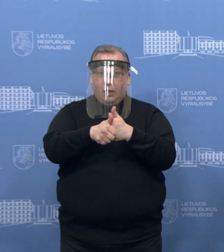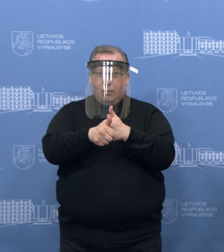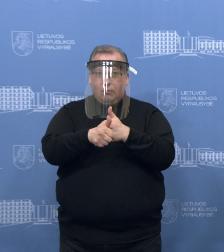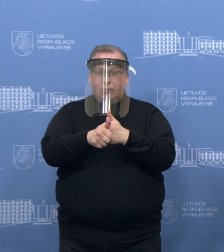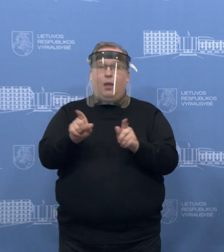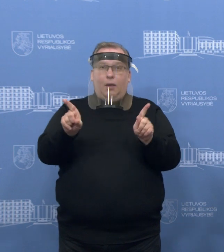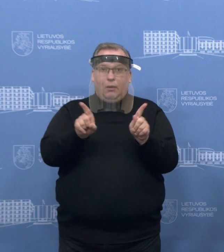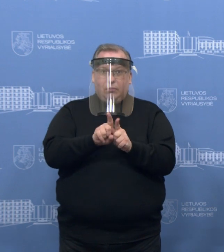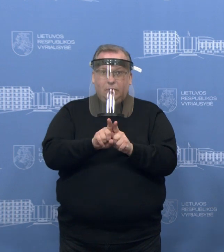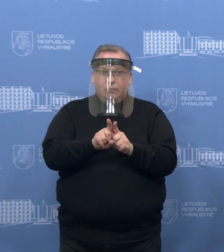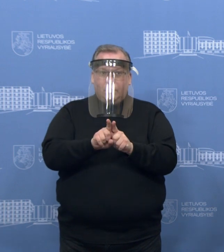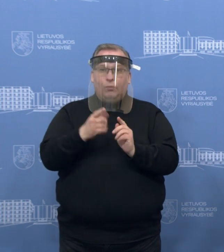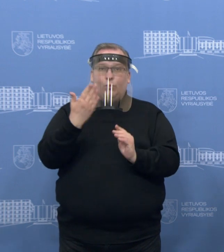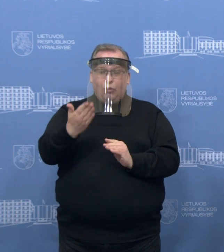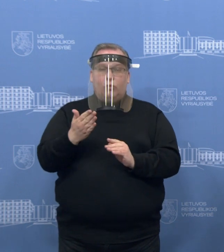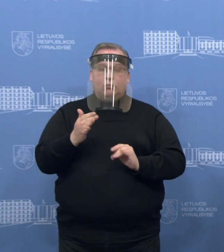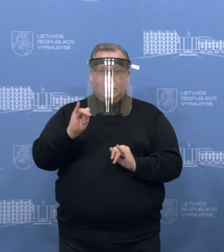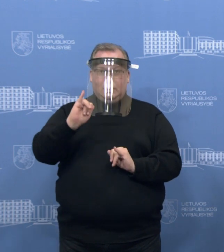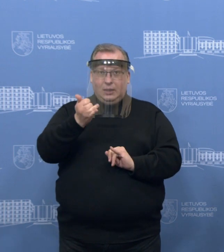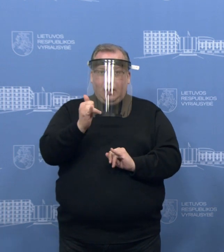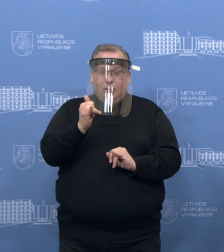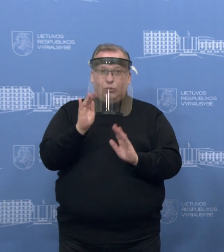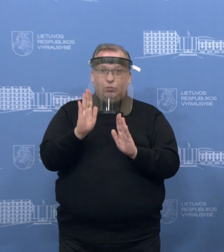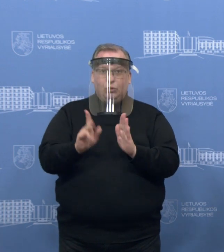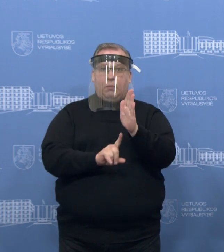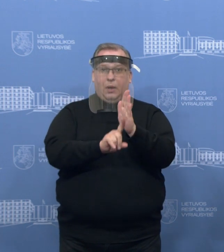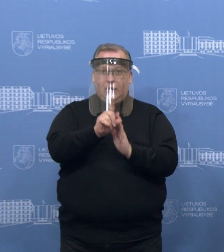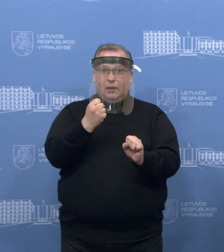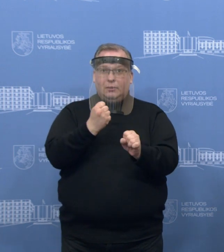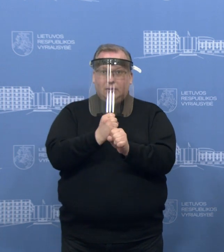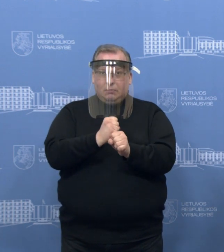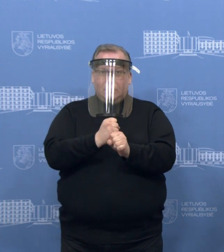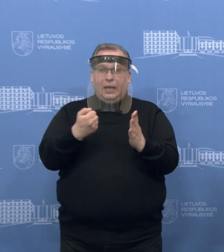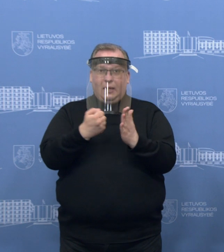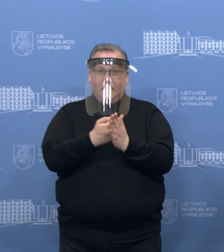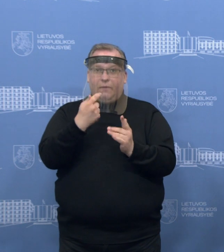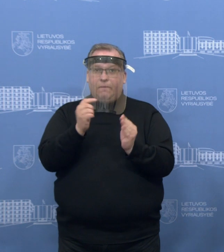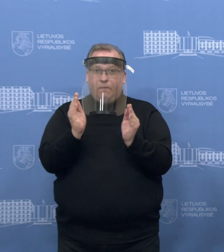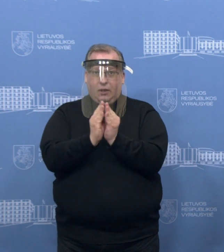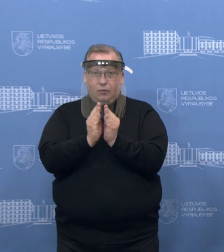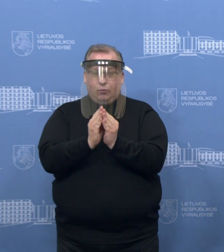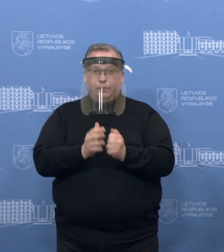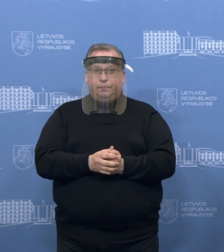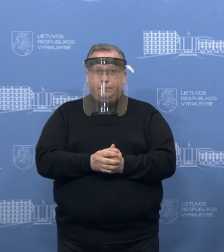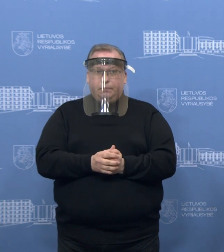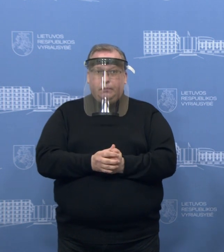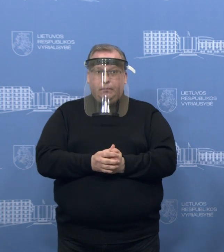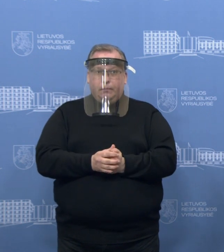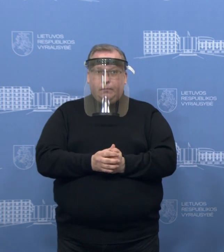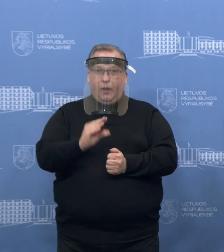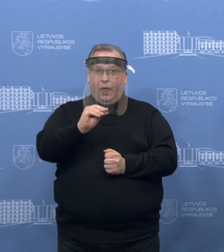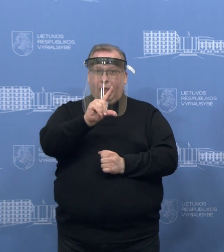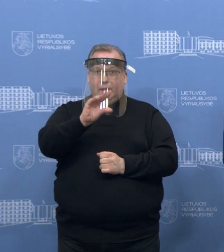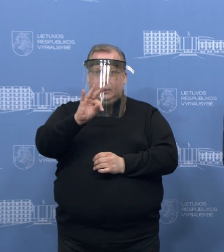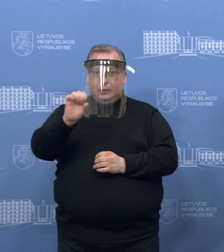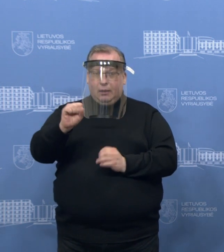laikantis vėlgi numatytų apsaugos sąlygų, galės būti pradėti veikti iki vėlykų. Taip, Paulina Levickita, Elta,